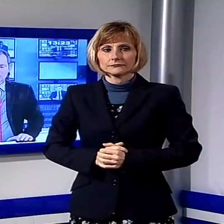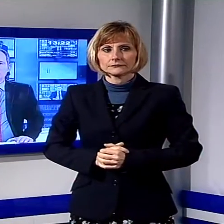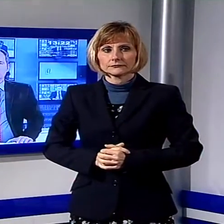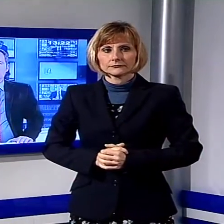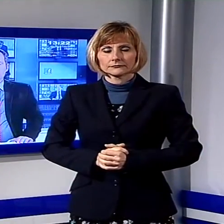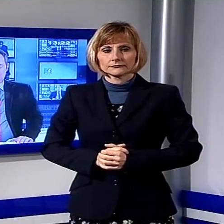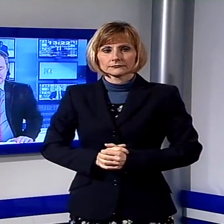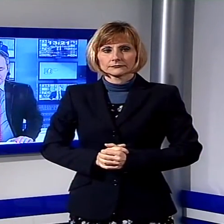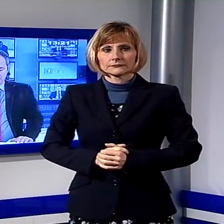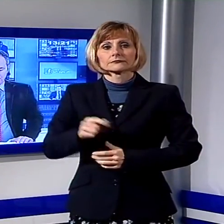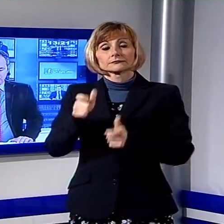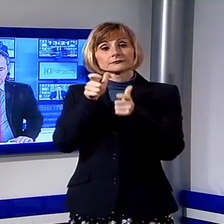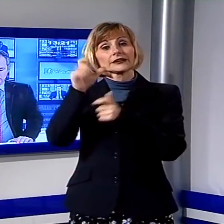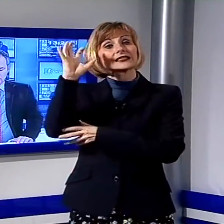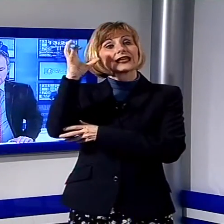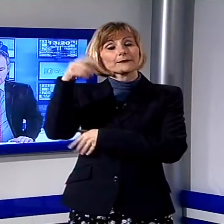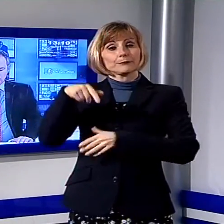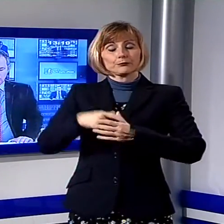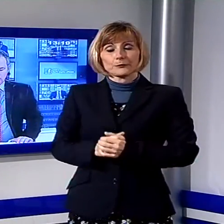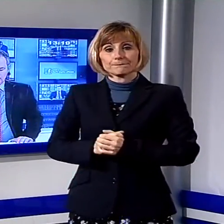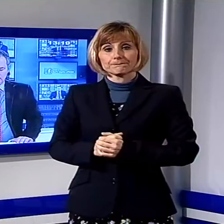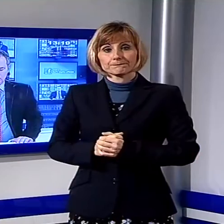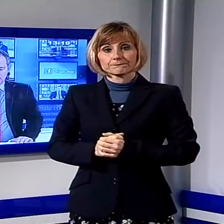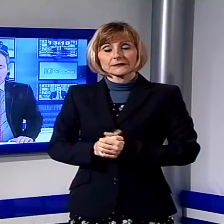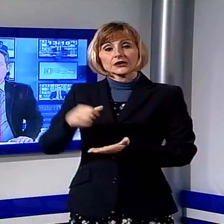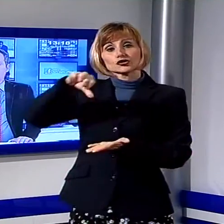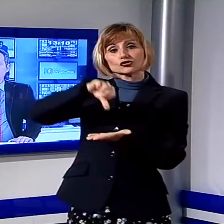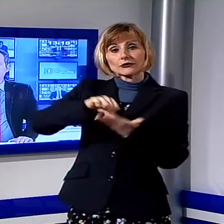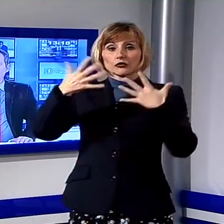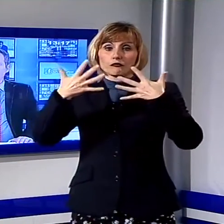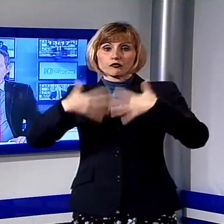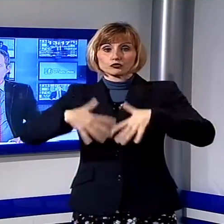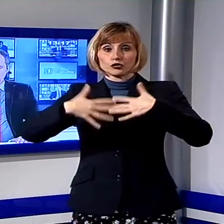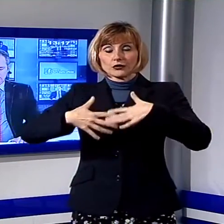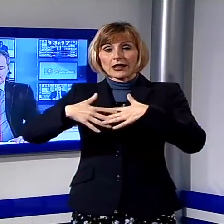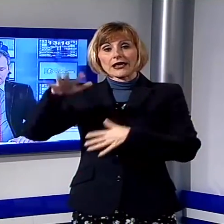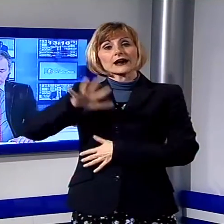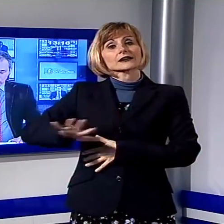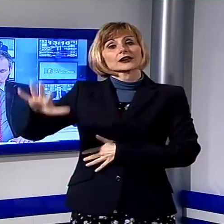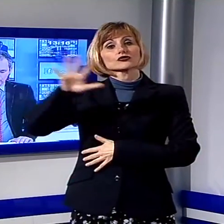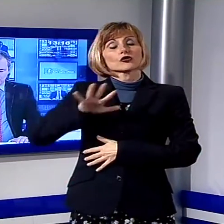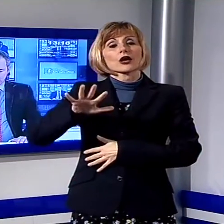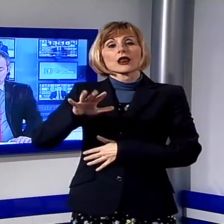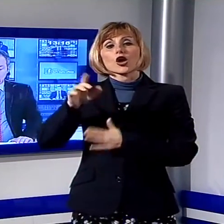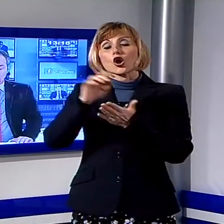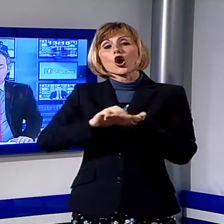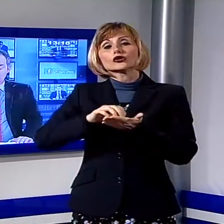Parliamo del tempo, il centro funzionale regionale ha emesso un codice arancione per piogge intense